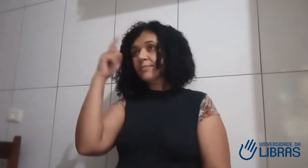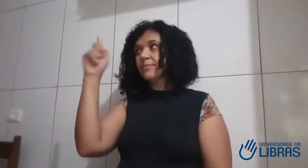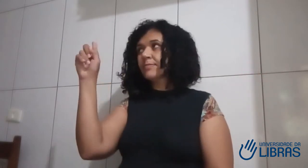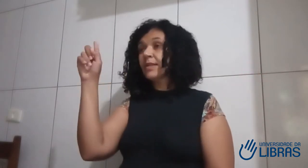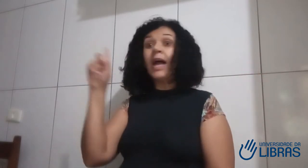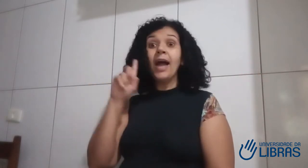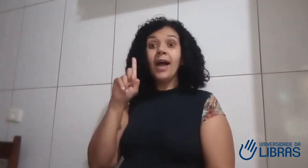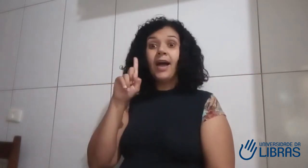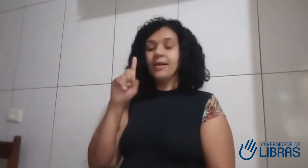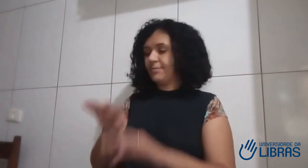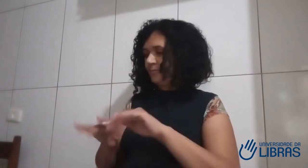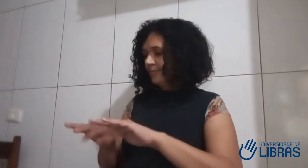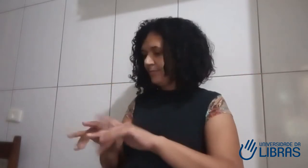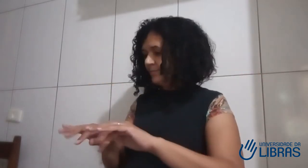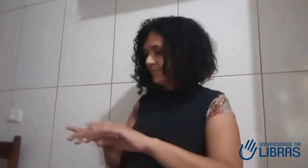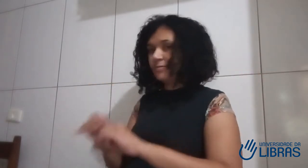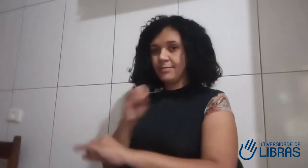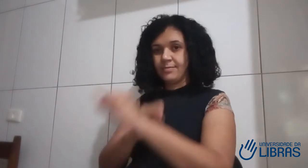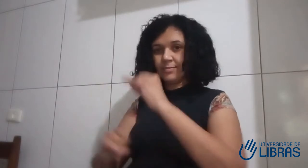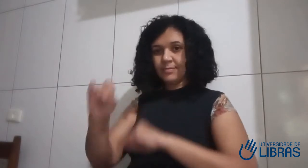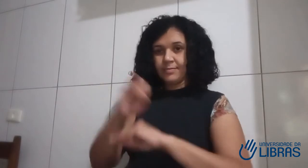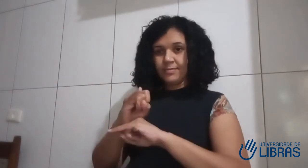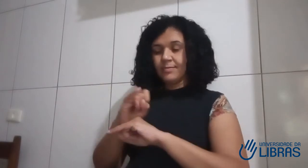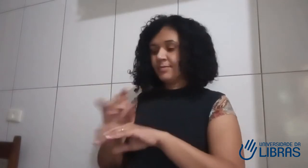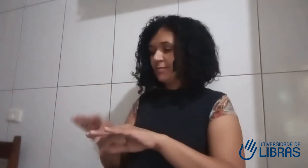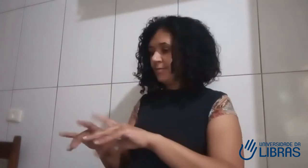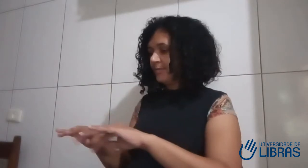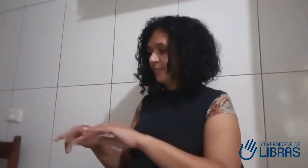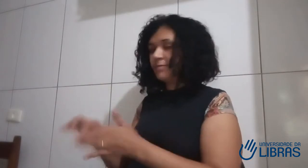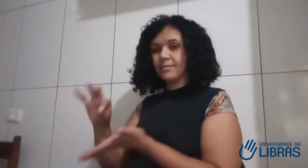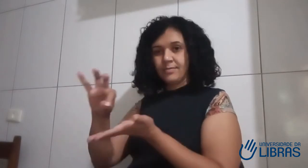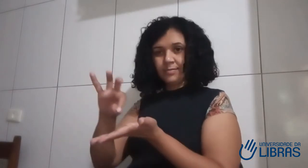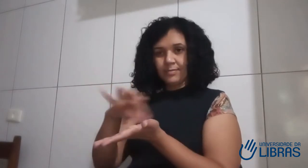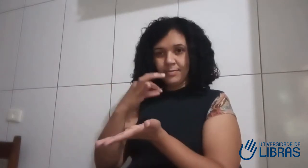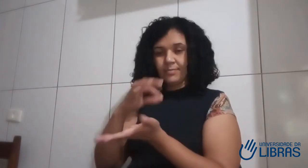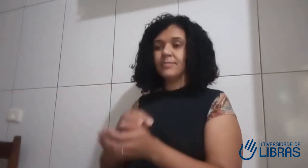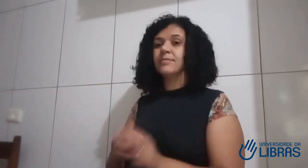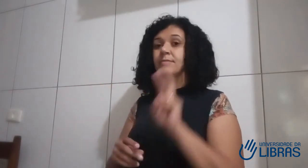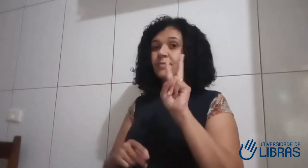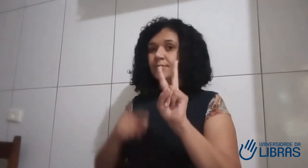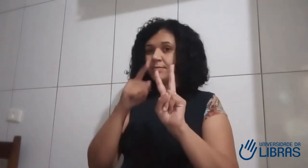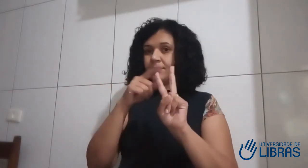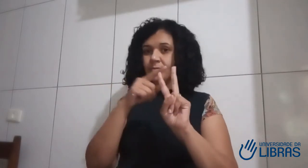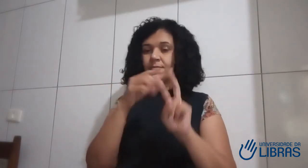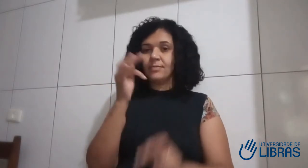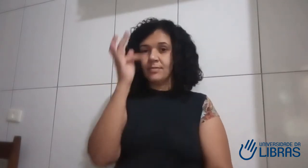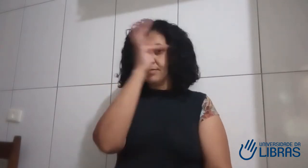que ele estava falando. E aí eu tive a ideia de procurar na internet. Vou procurar na internet e vou aprender com os